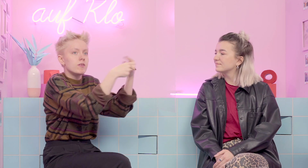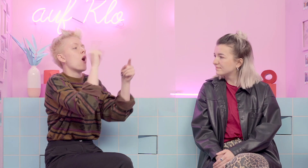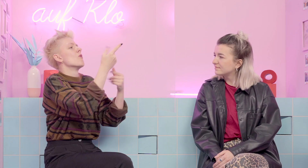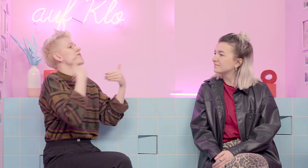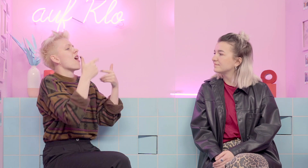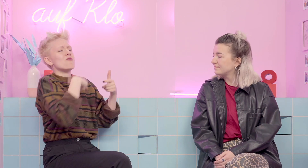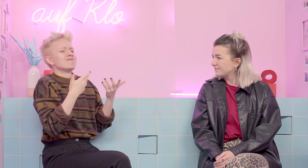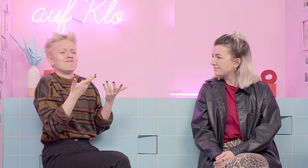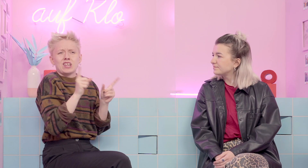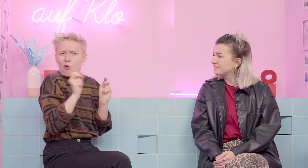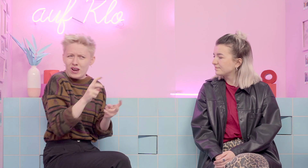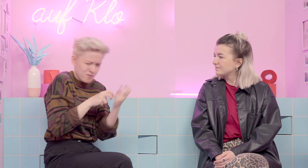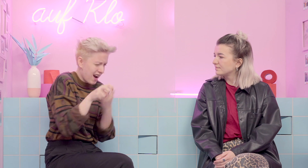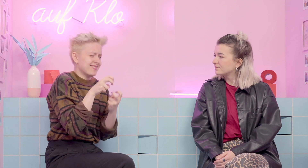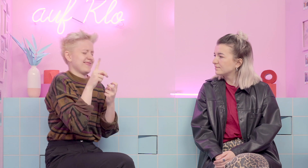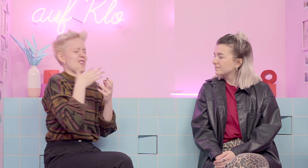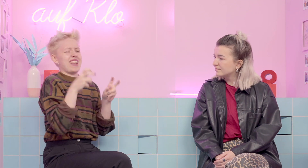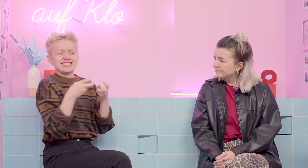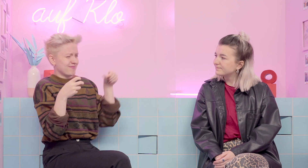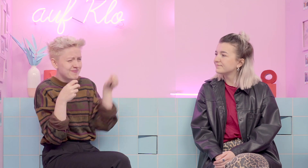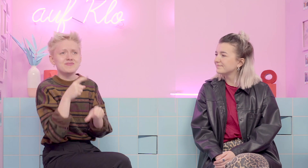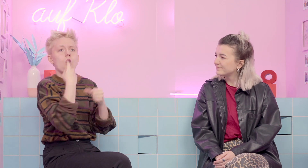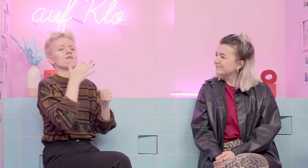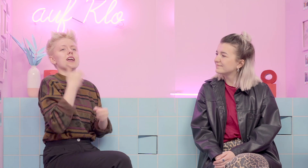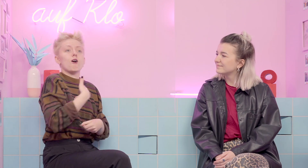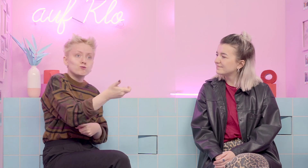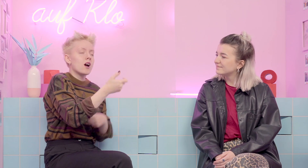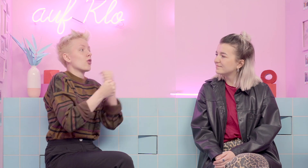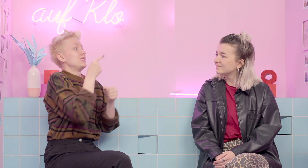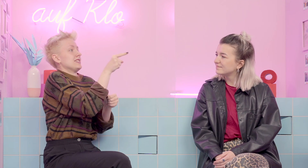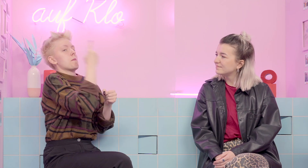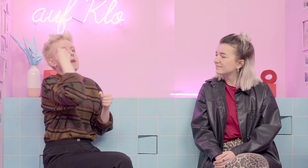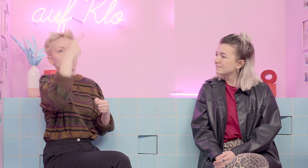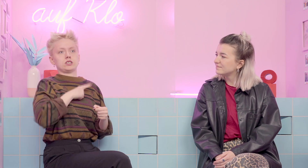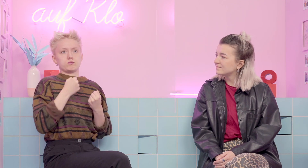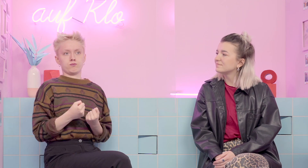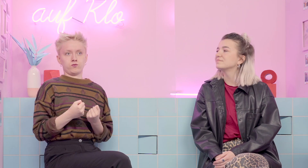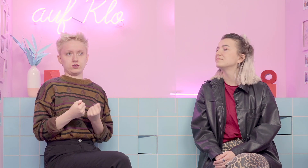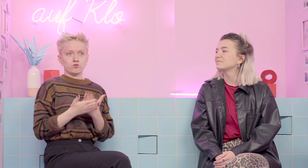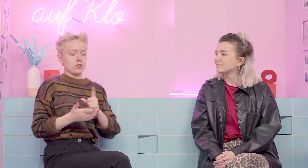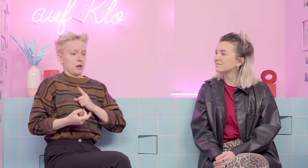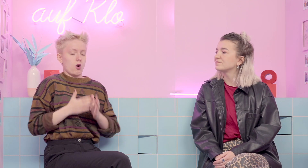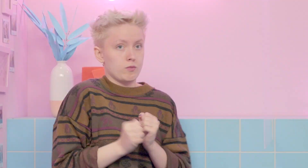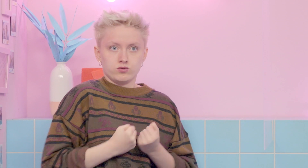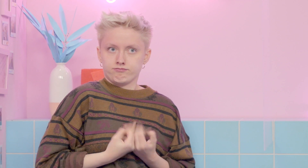so getratscht und irgendwie erzählt hat. Und ich war immer außen vor und habe mich da sehr im Stich gelassen gefühlt und dadurch bin ich irgendwie